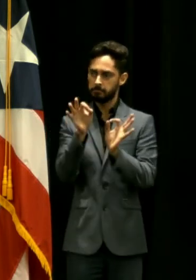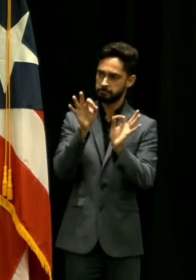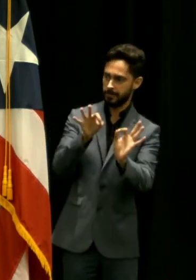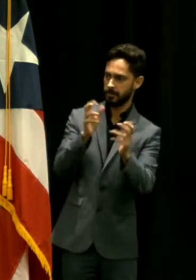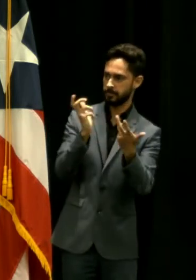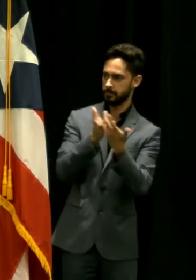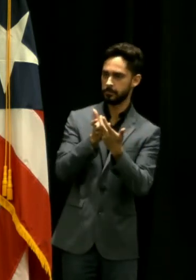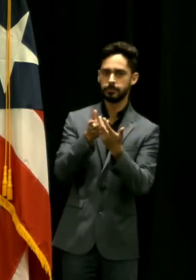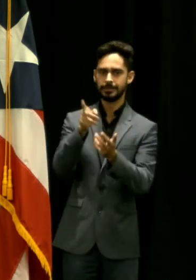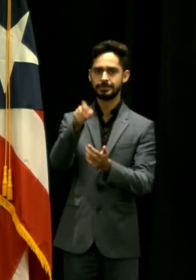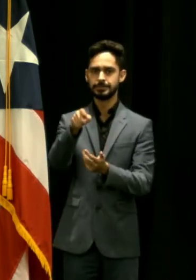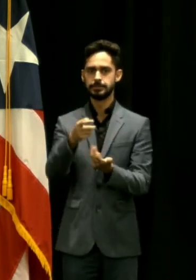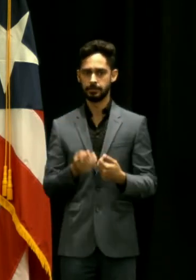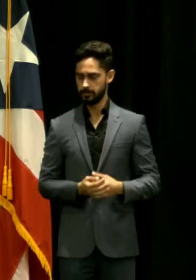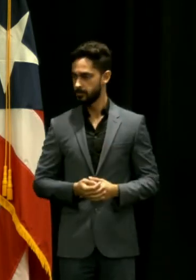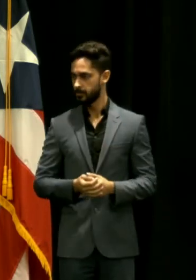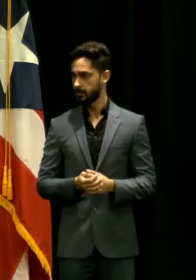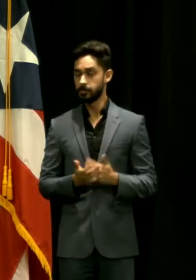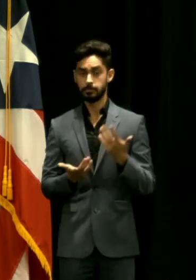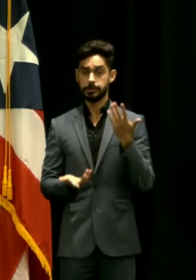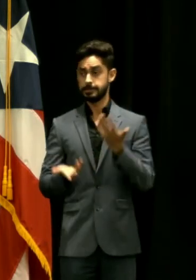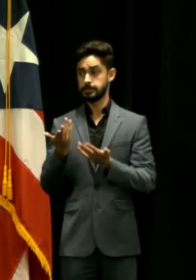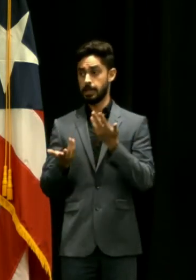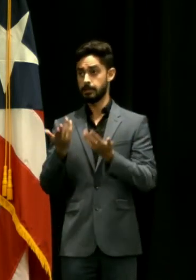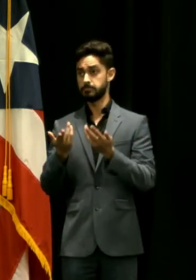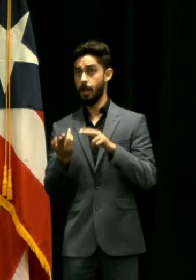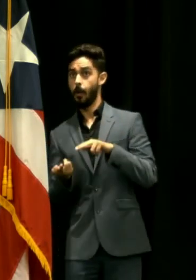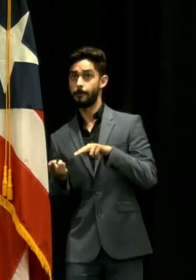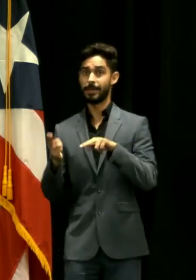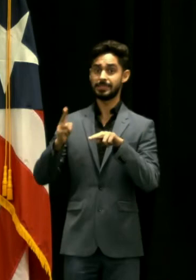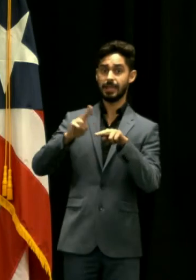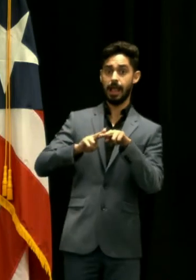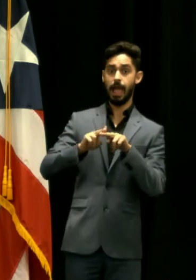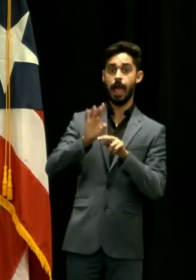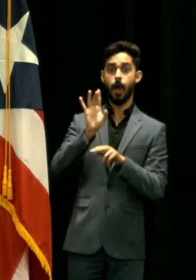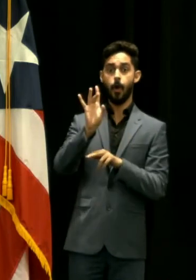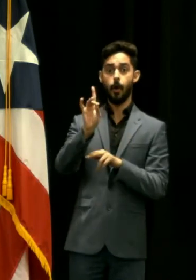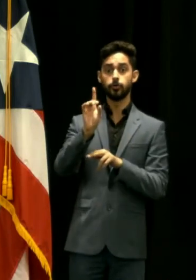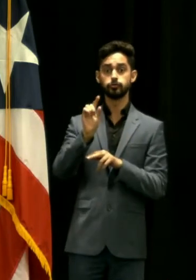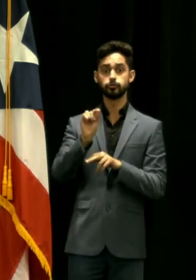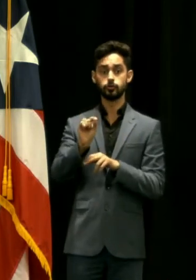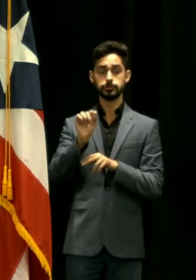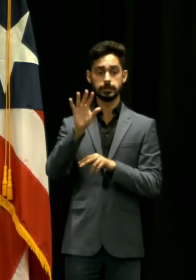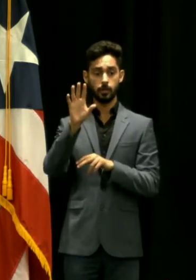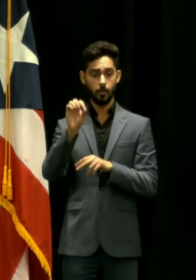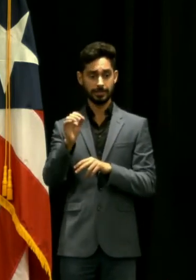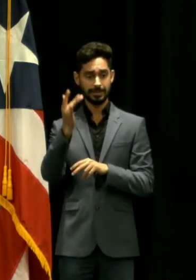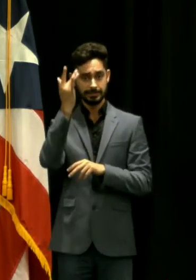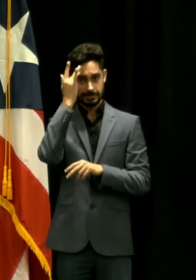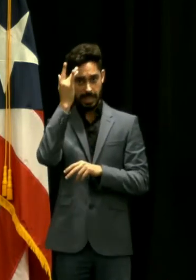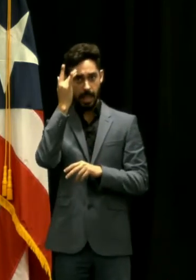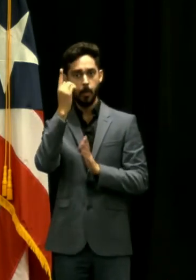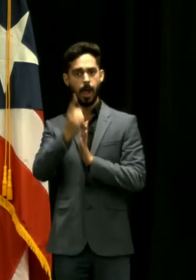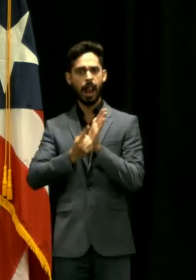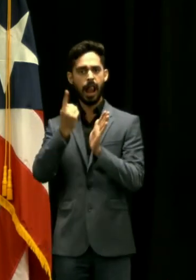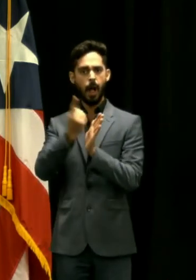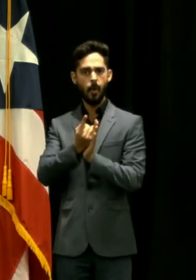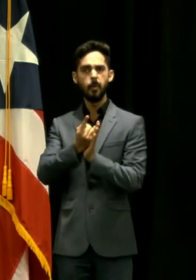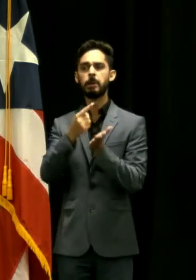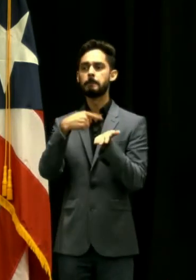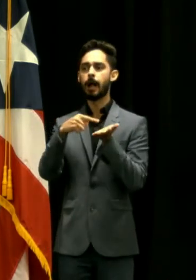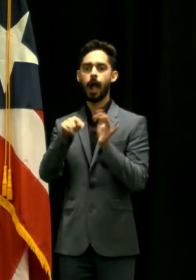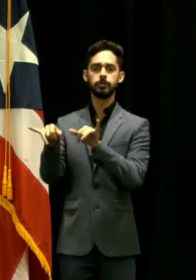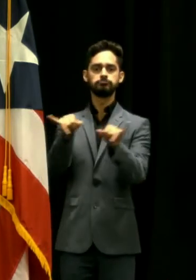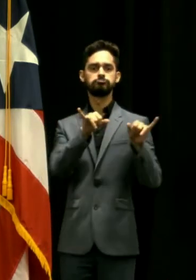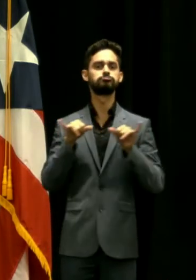consenso de que tengamos un alza a 8 dólares 50 centavos la hora de ahí en adelante